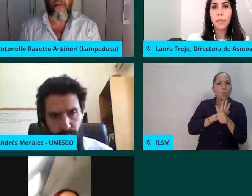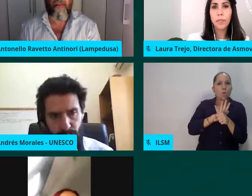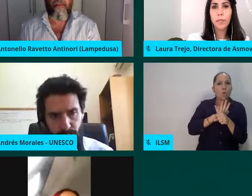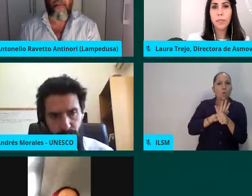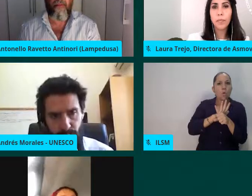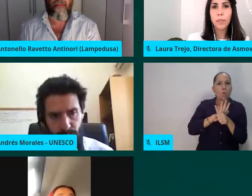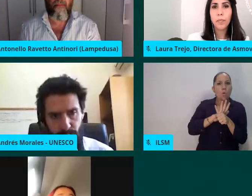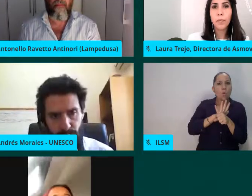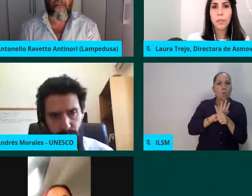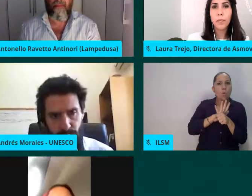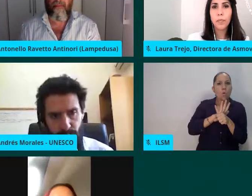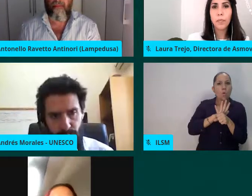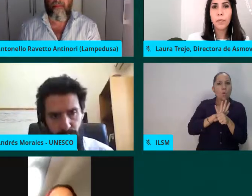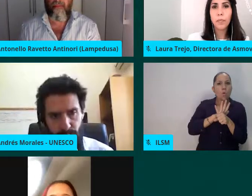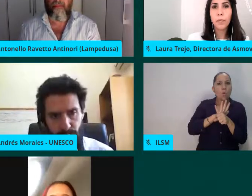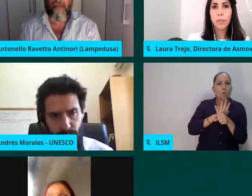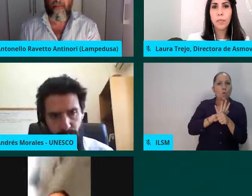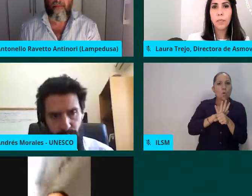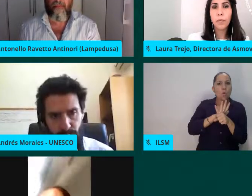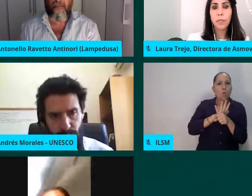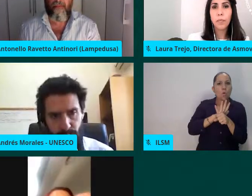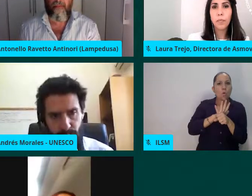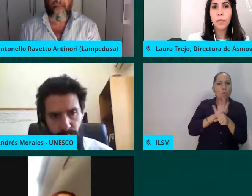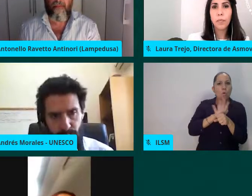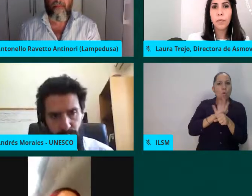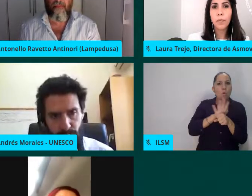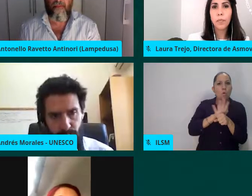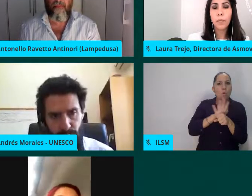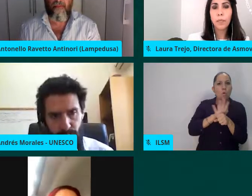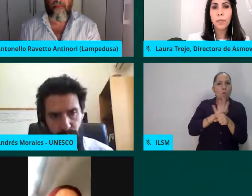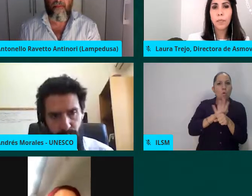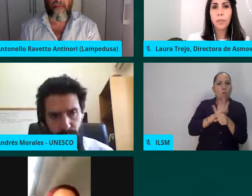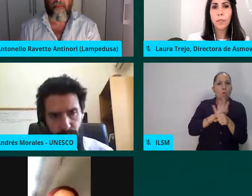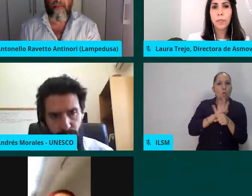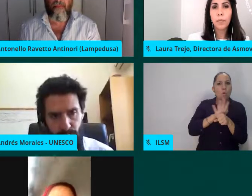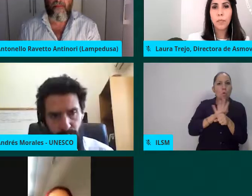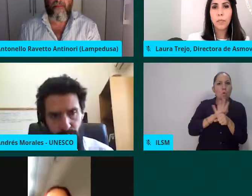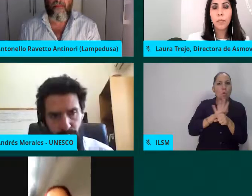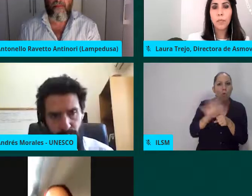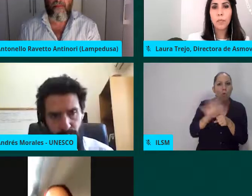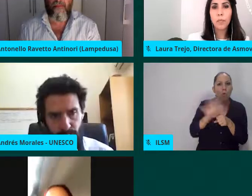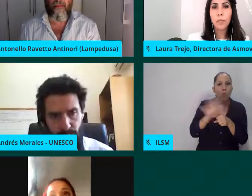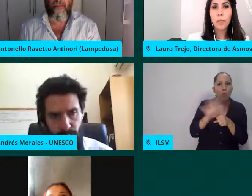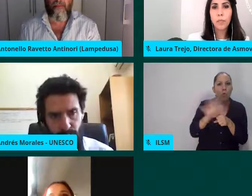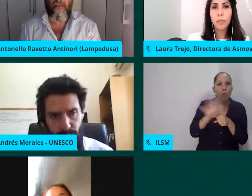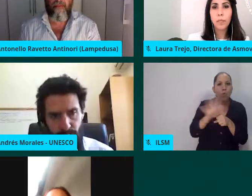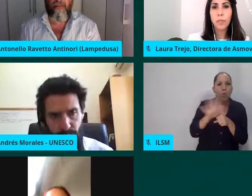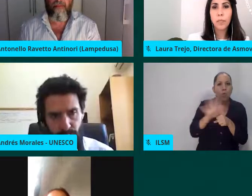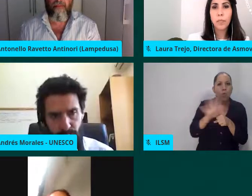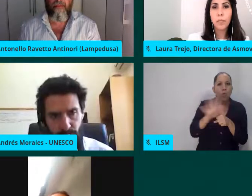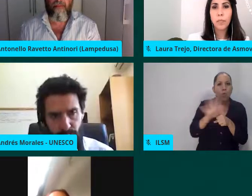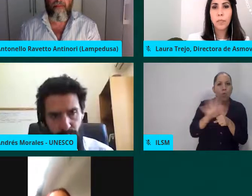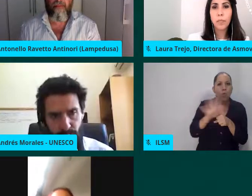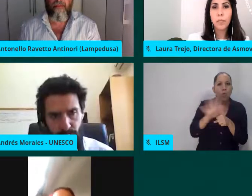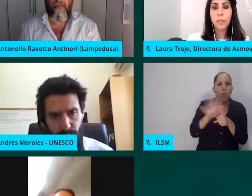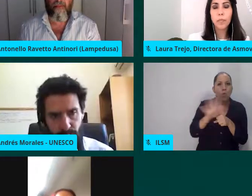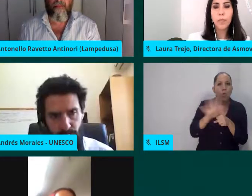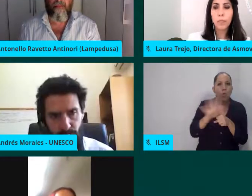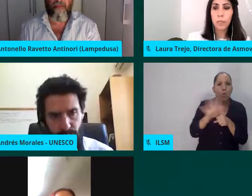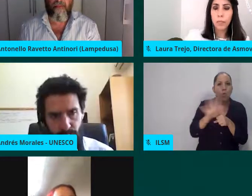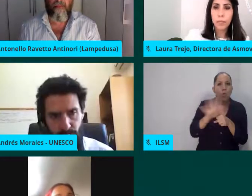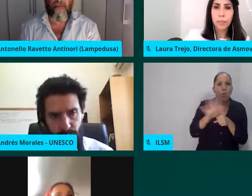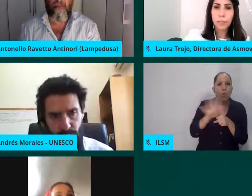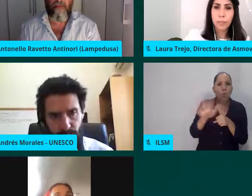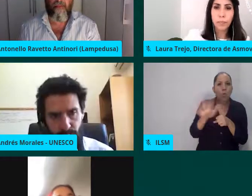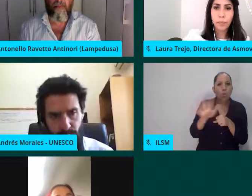mínimos necesarios que deben considerar las políticas locales enfocadas a la atención e integración de personas migrantes, solicitantes de asilo, refugiadas,